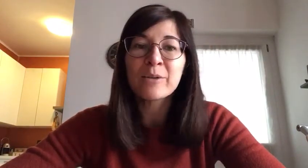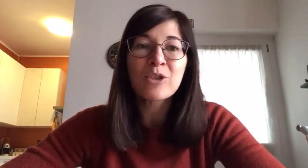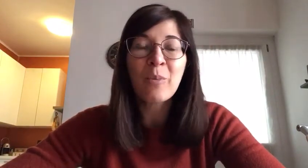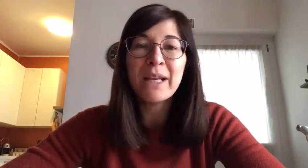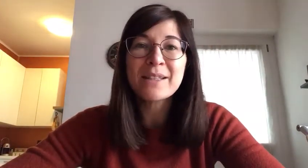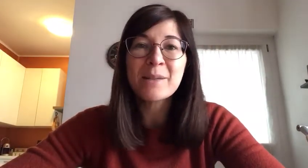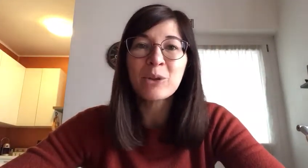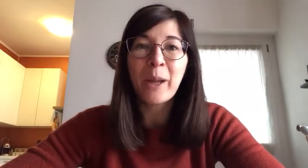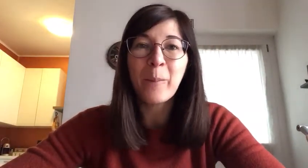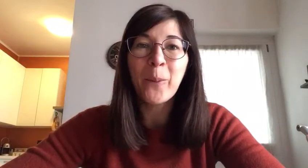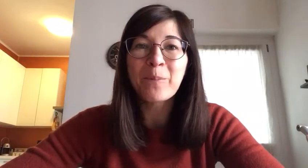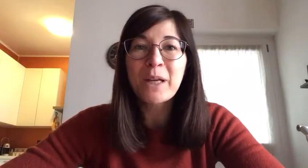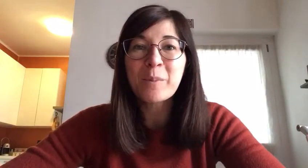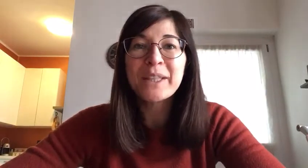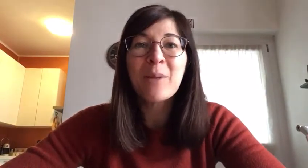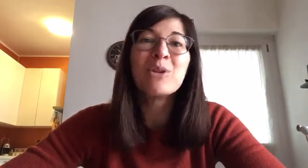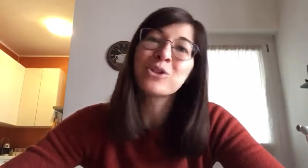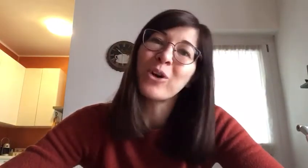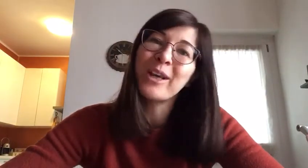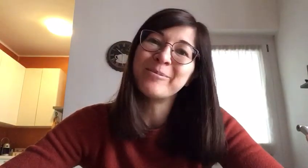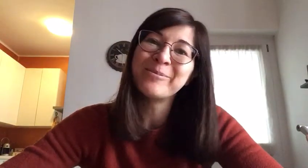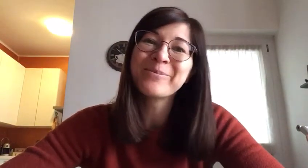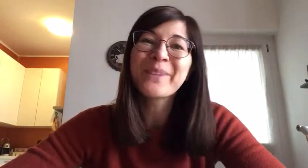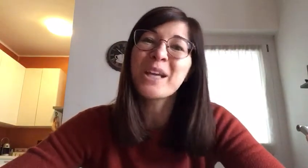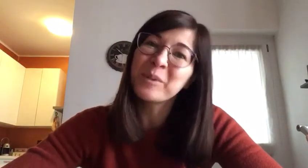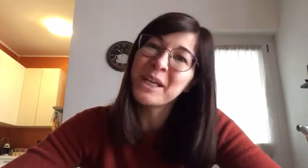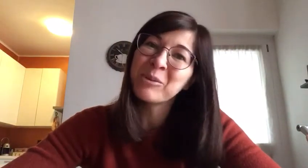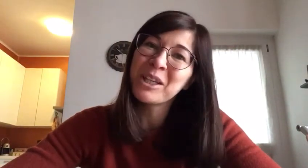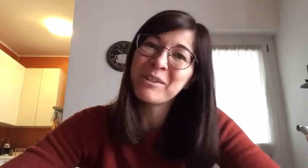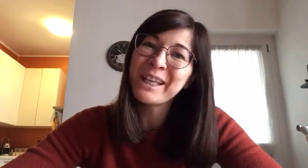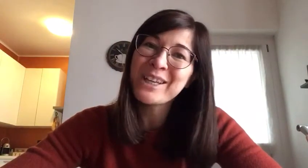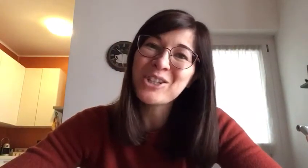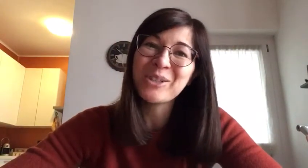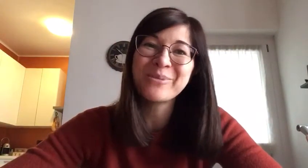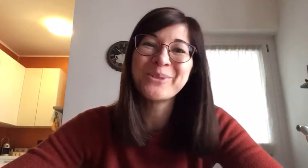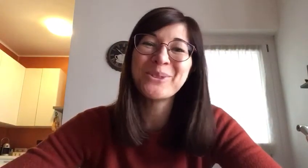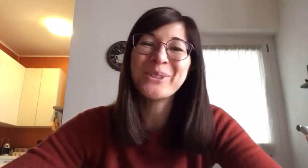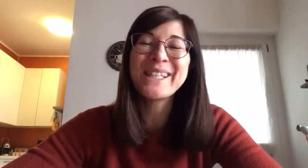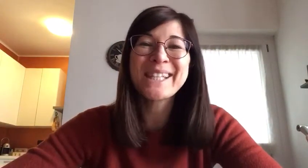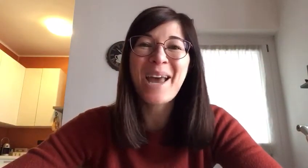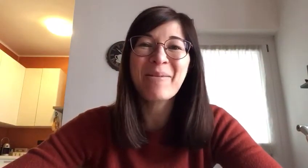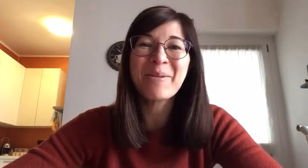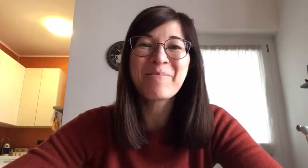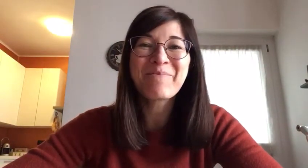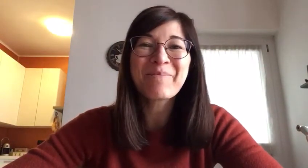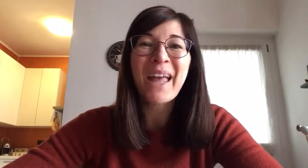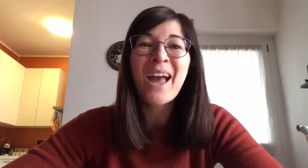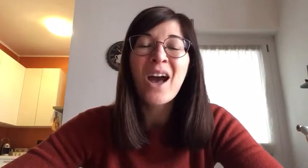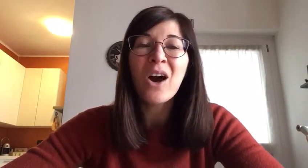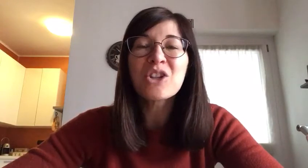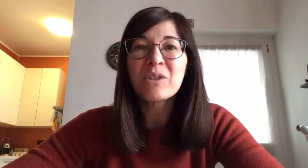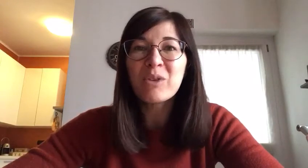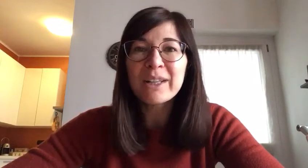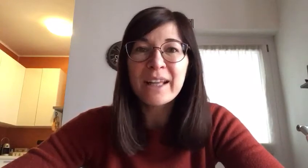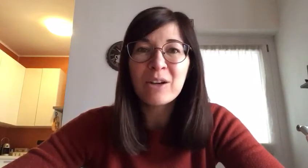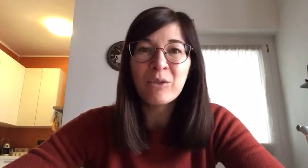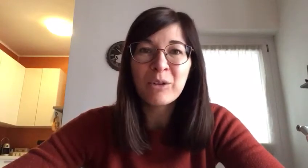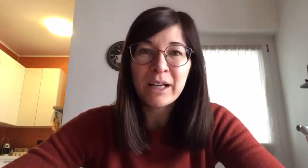un bellissimo tempo aspettiamo il sole e aspettiamo di rivederci tutti insieme oggi volevo cantare con voi una